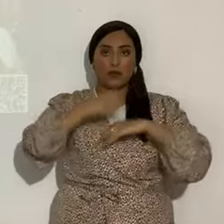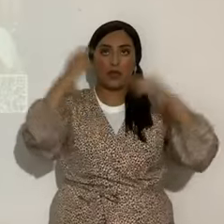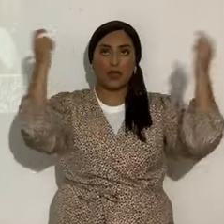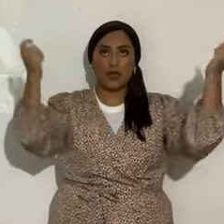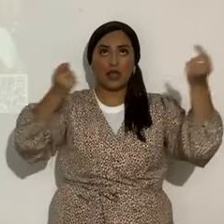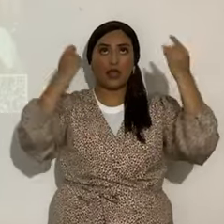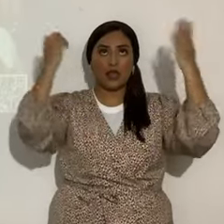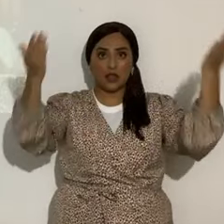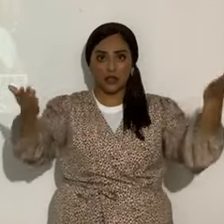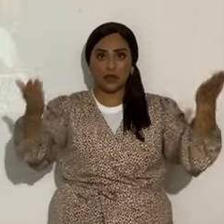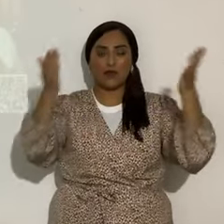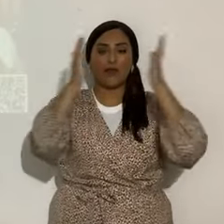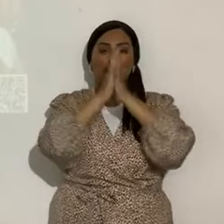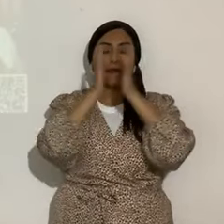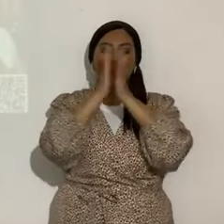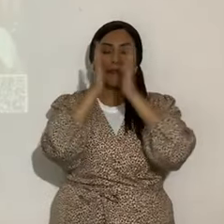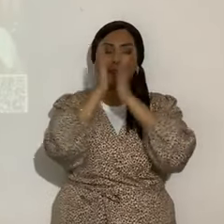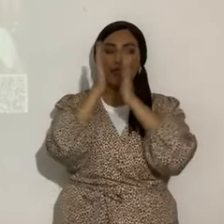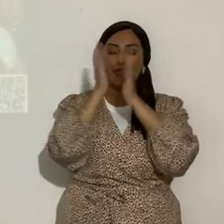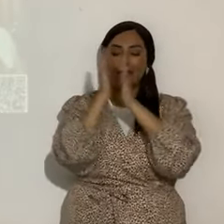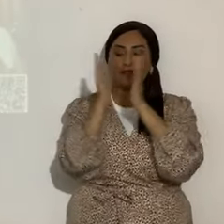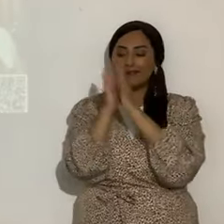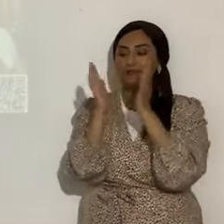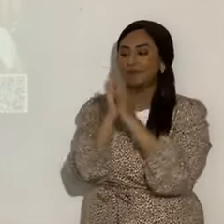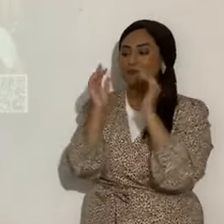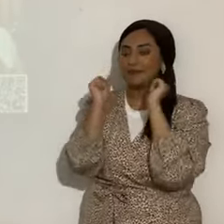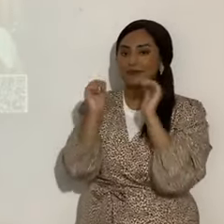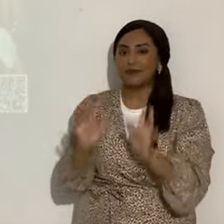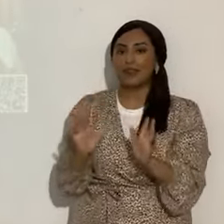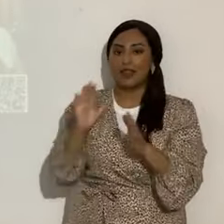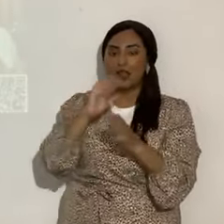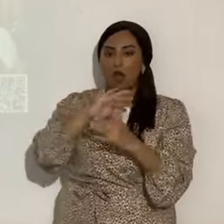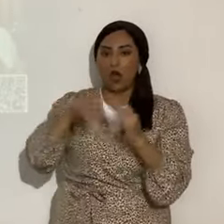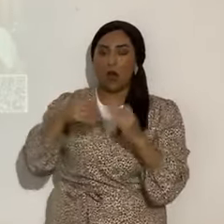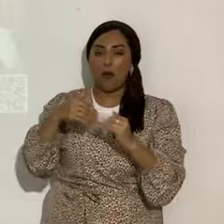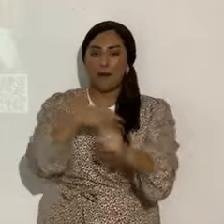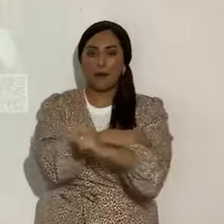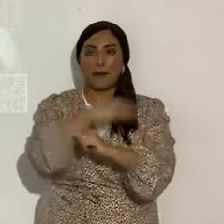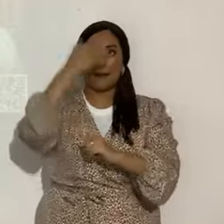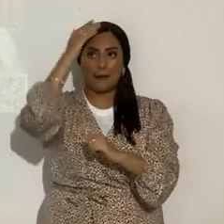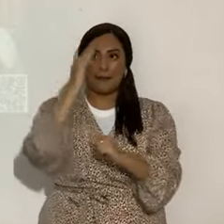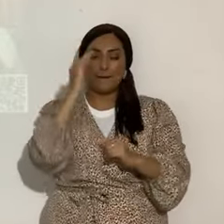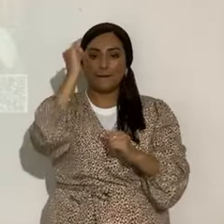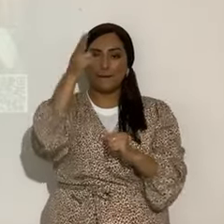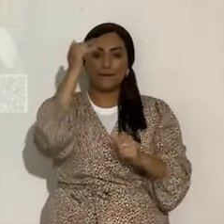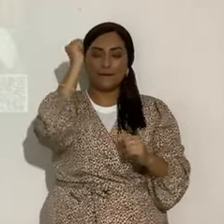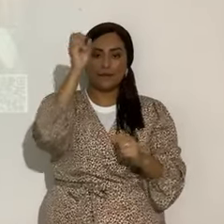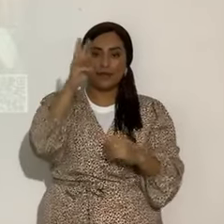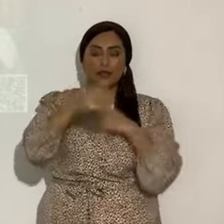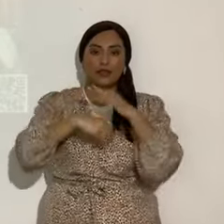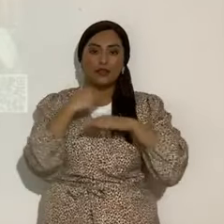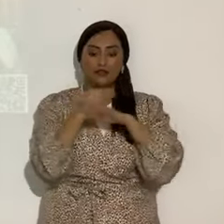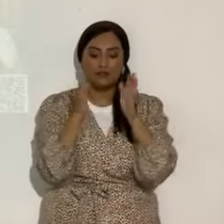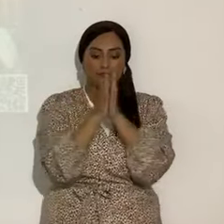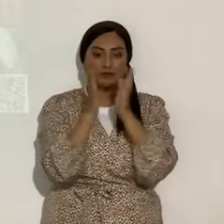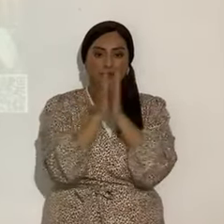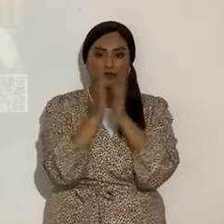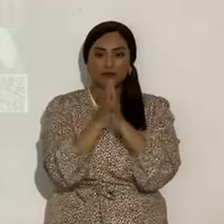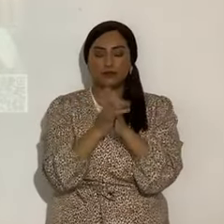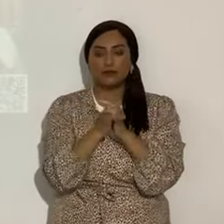aleluya, bendito es el Abacados, bendito es el Todopoderoso Yahweh, bendito es el Abacados. Bueno,